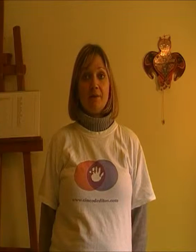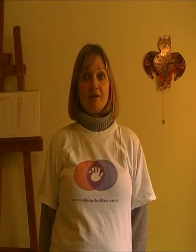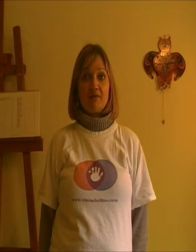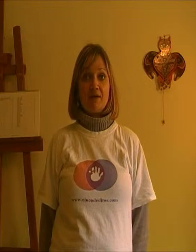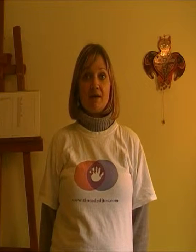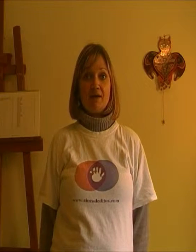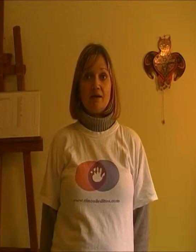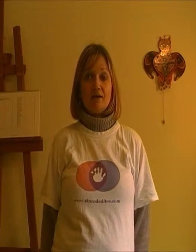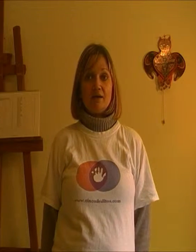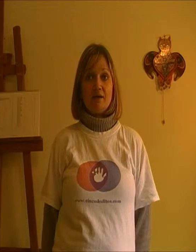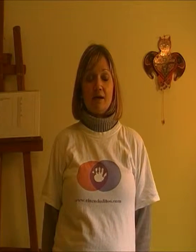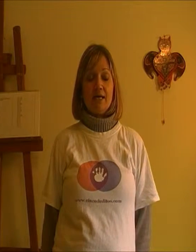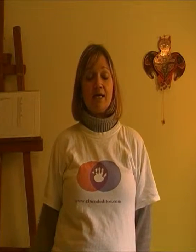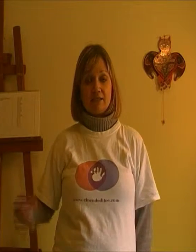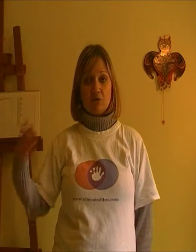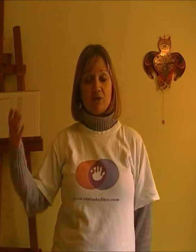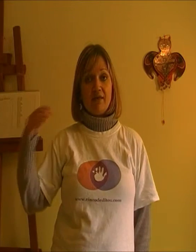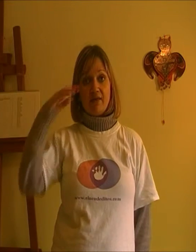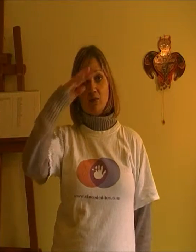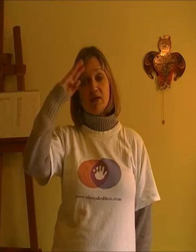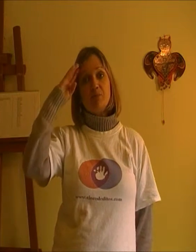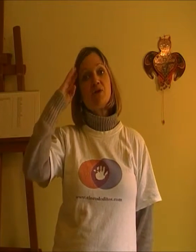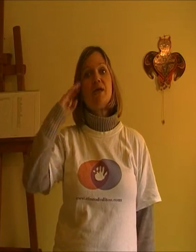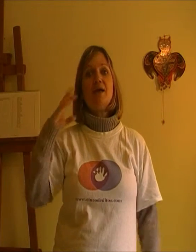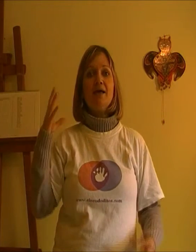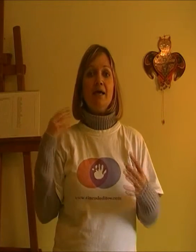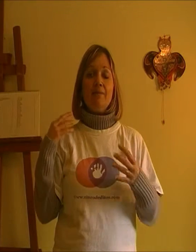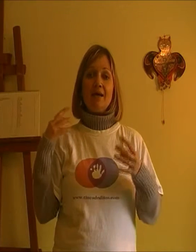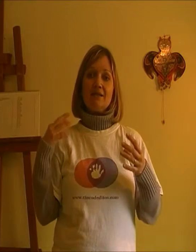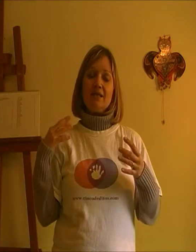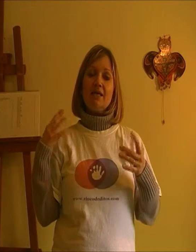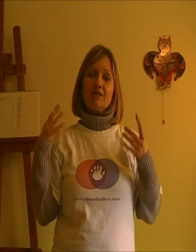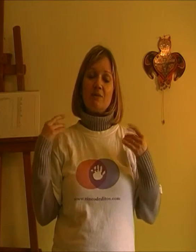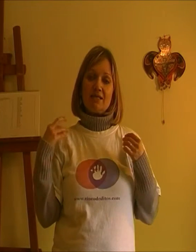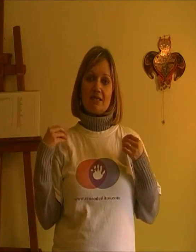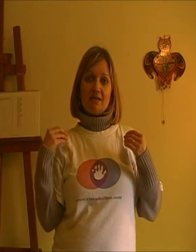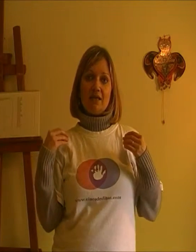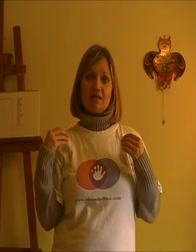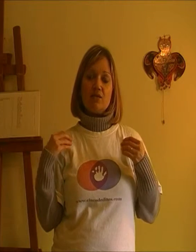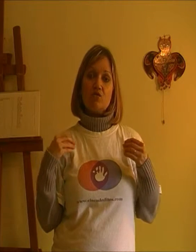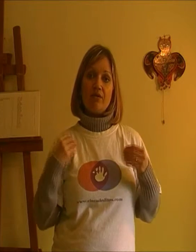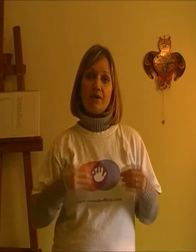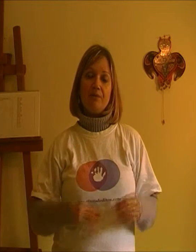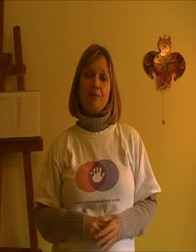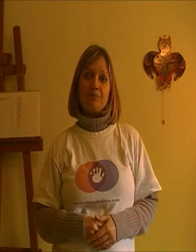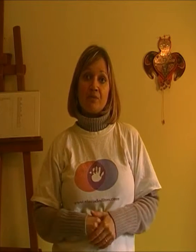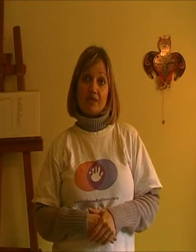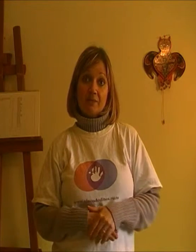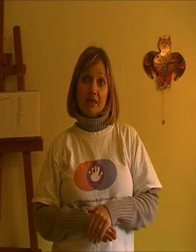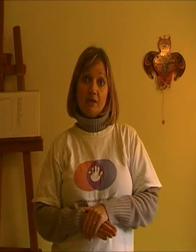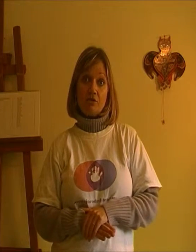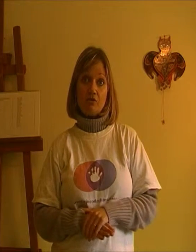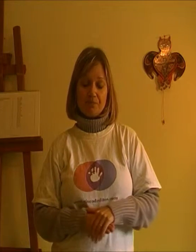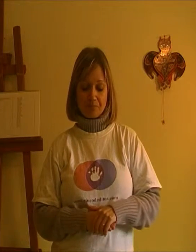van a aprender inglés en una edad adulta, porque ya van a tener las bases sentadas en su cerebro desde pequeñitos.